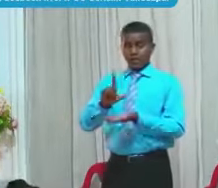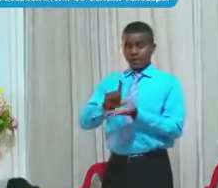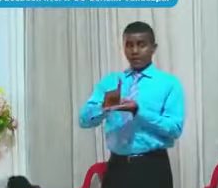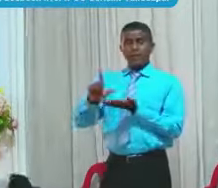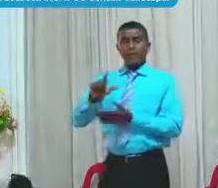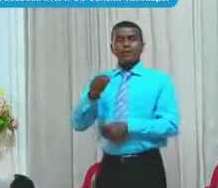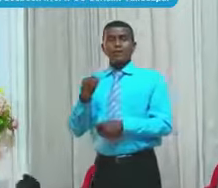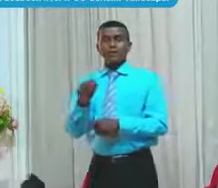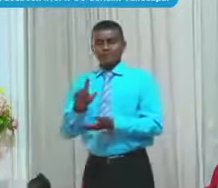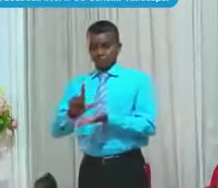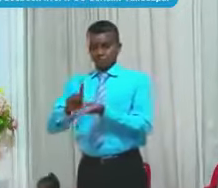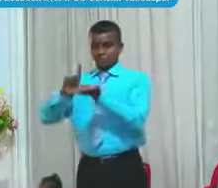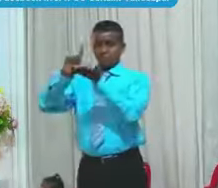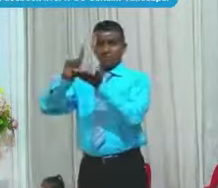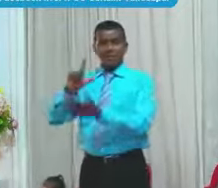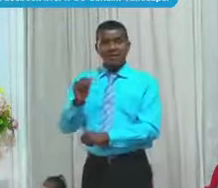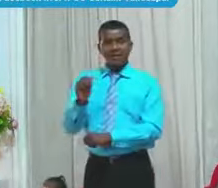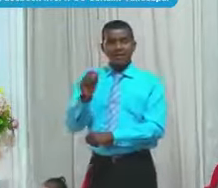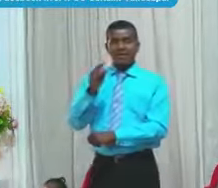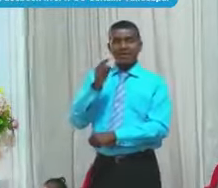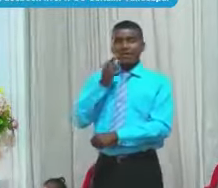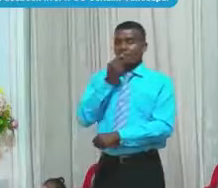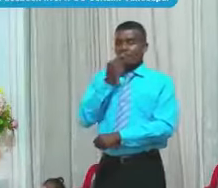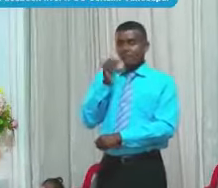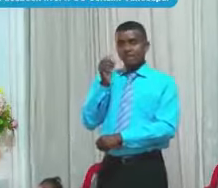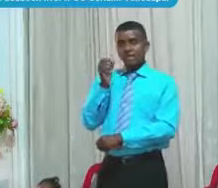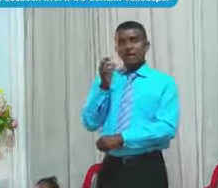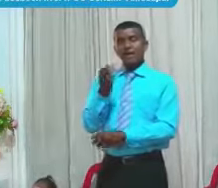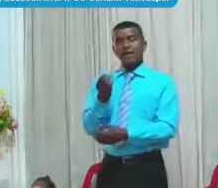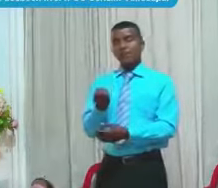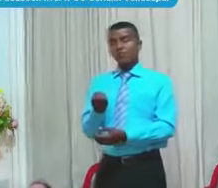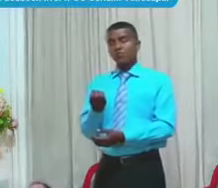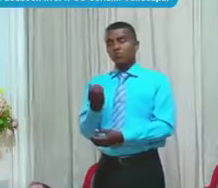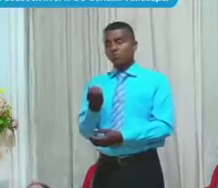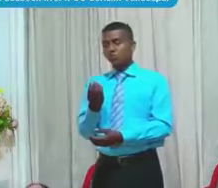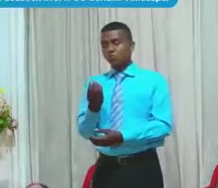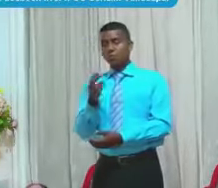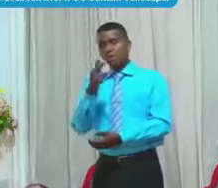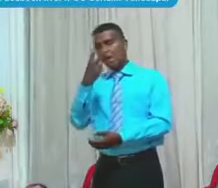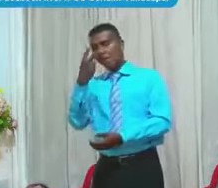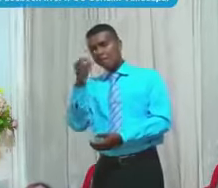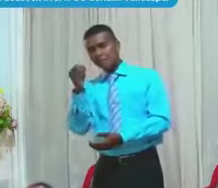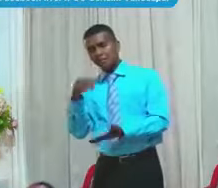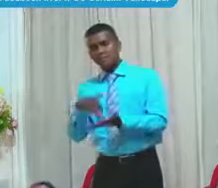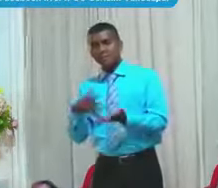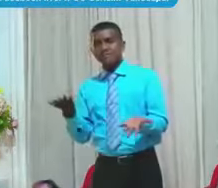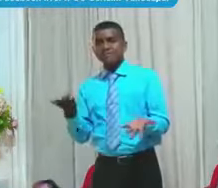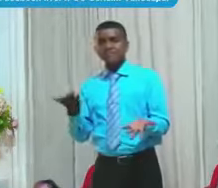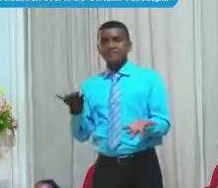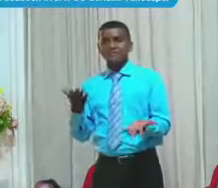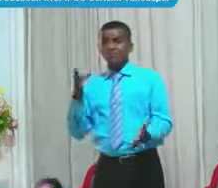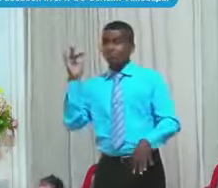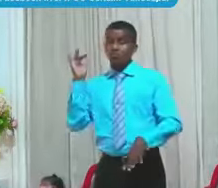Nos tocaría Comprarla En 20 mil pesos Porque usted Puede hacer El alimento